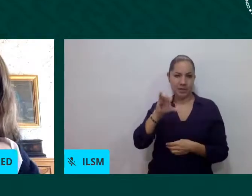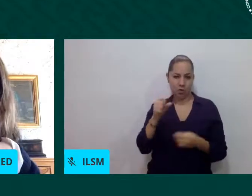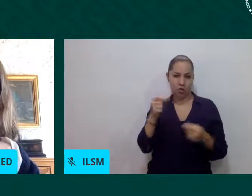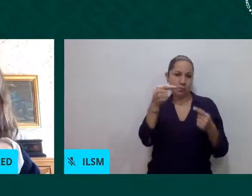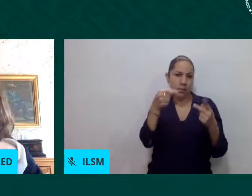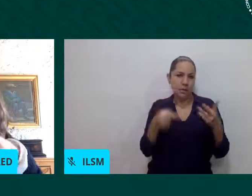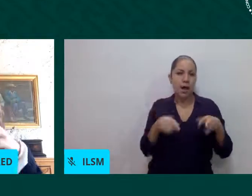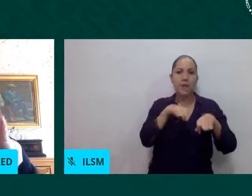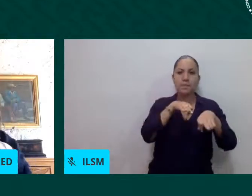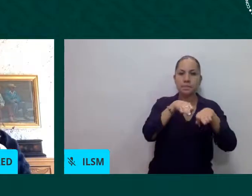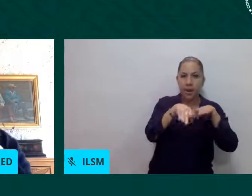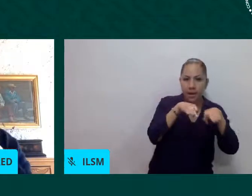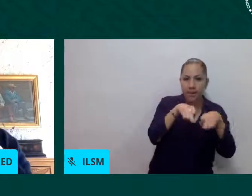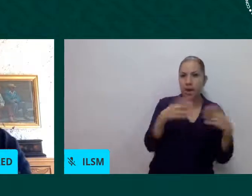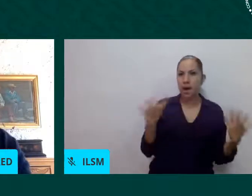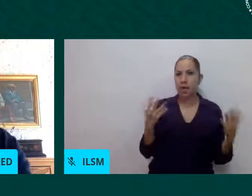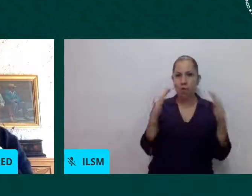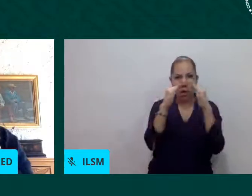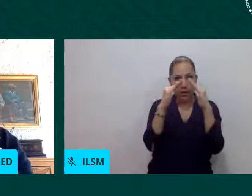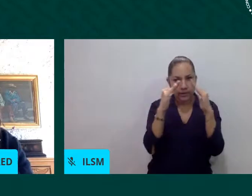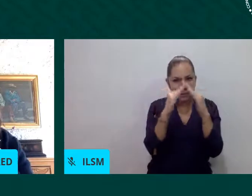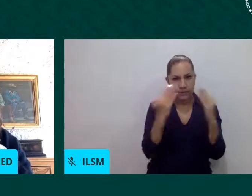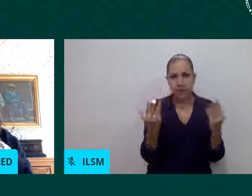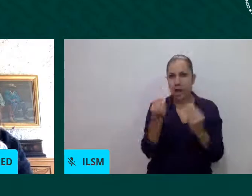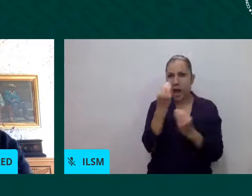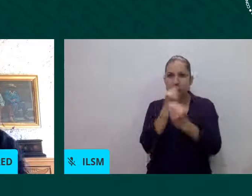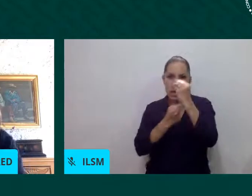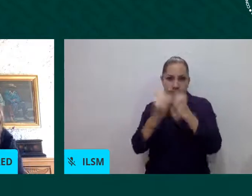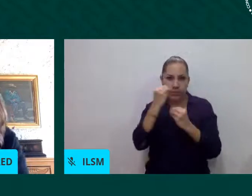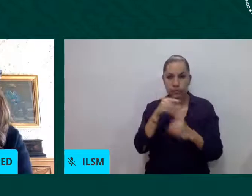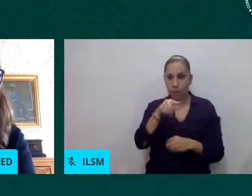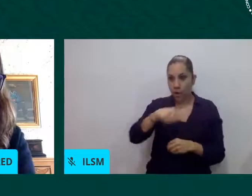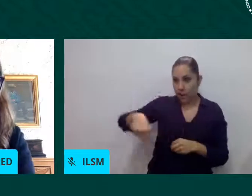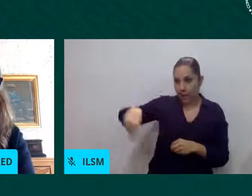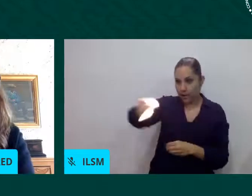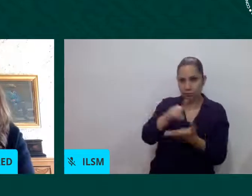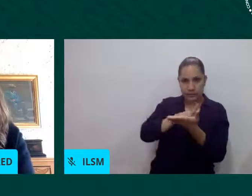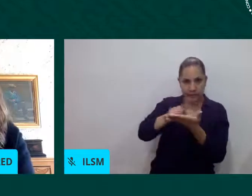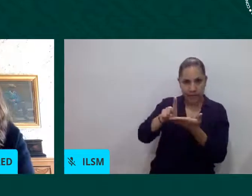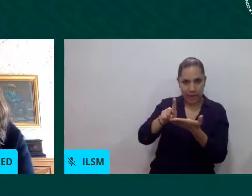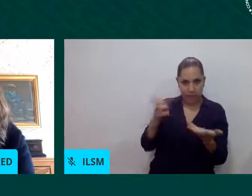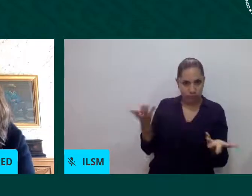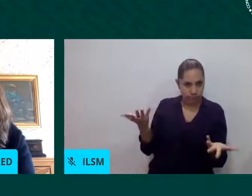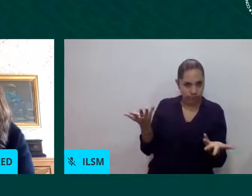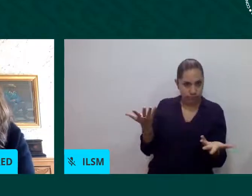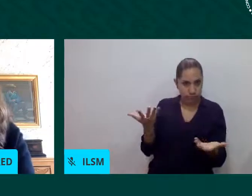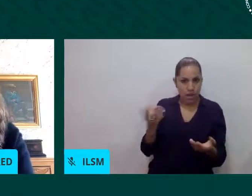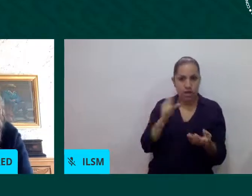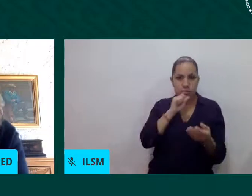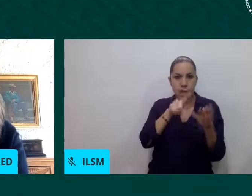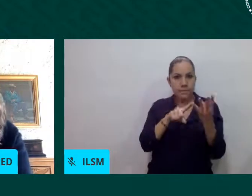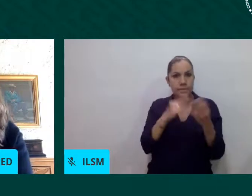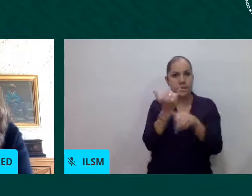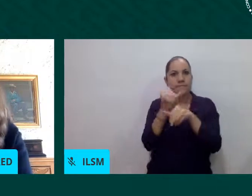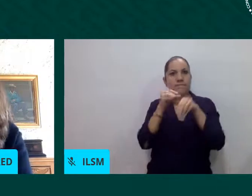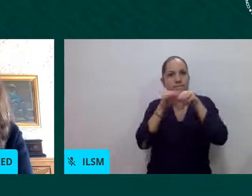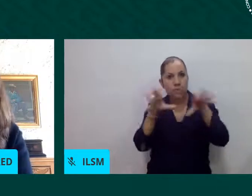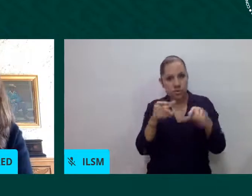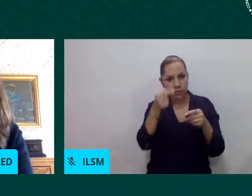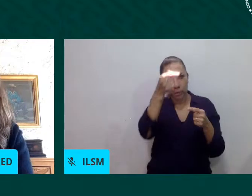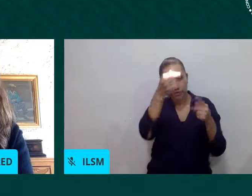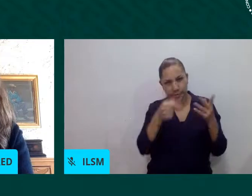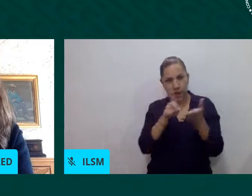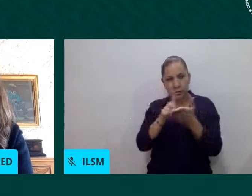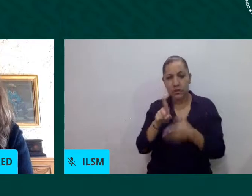alimentación y, por supuesto, al acceso a la información. Entonces, bueno, pues básicamente lo que nos comentaron es que hacía